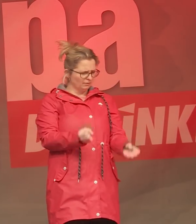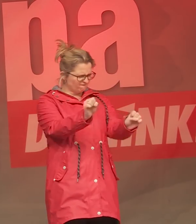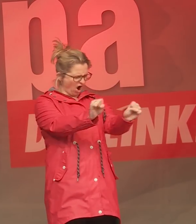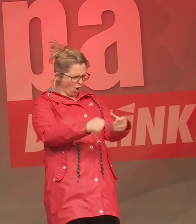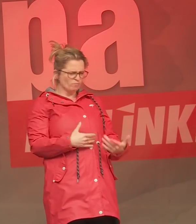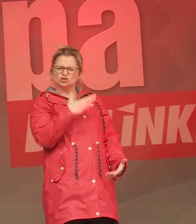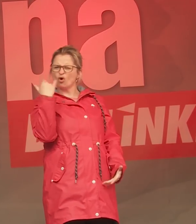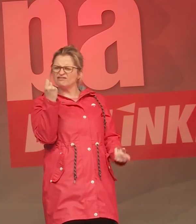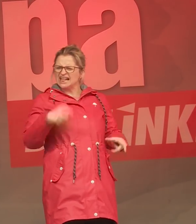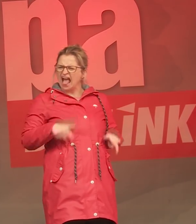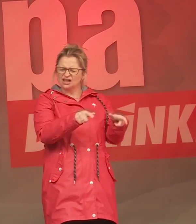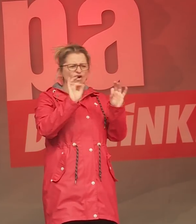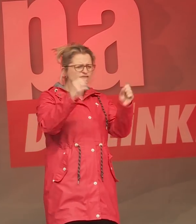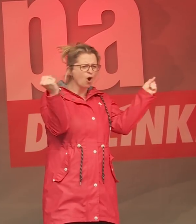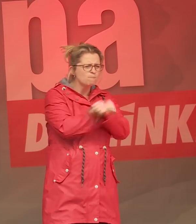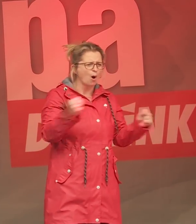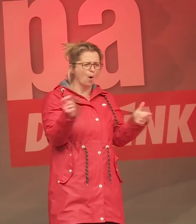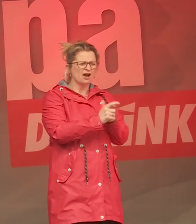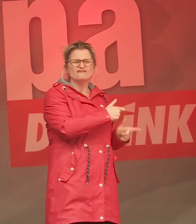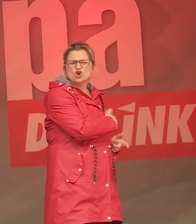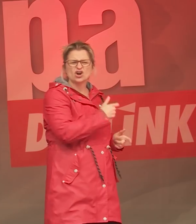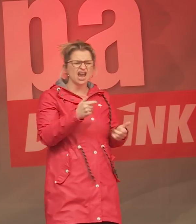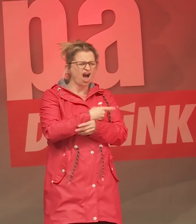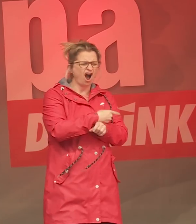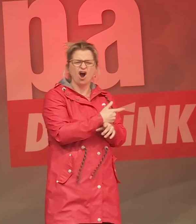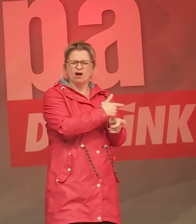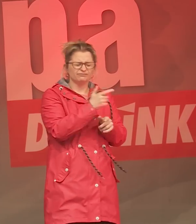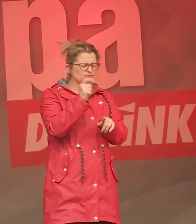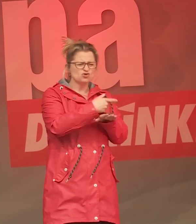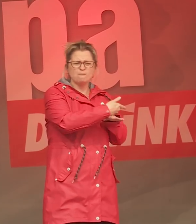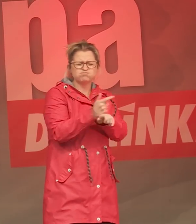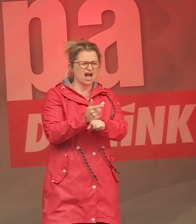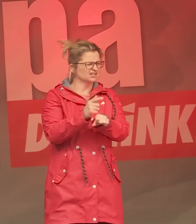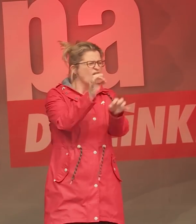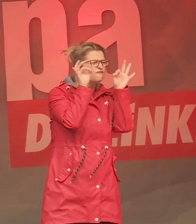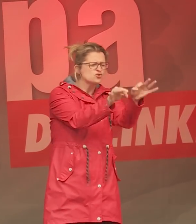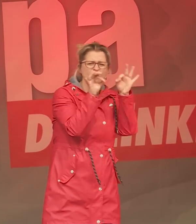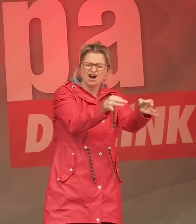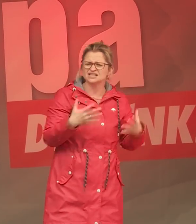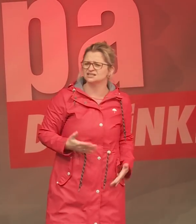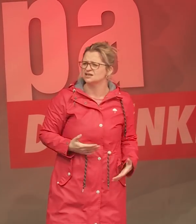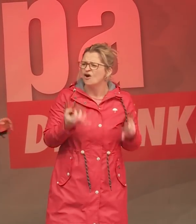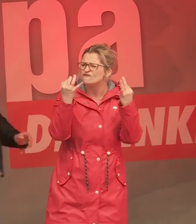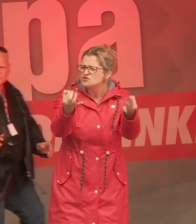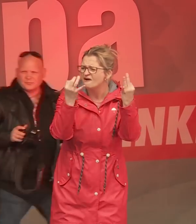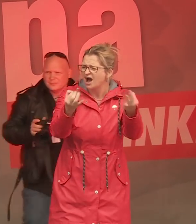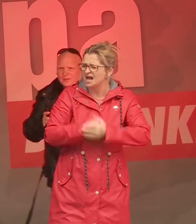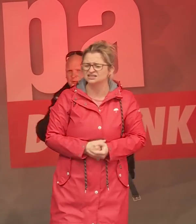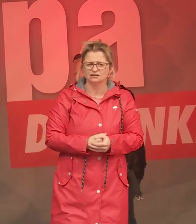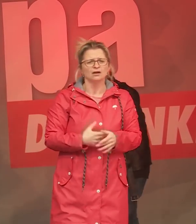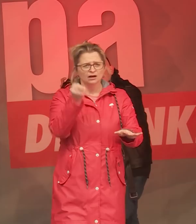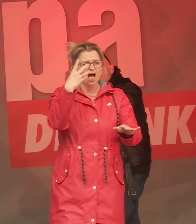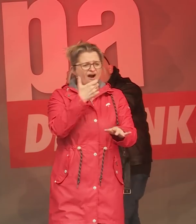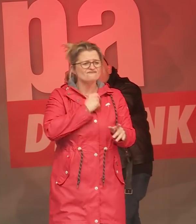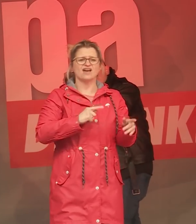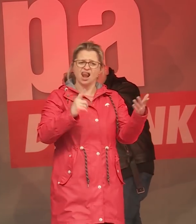aufgeben? Für Bomben, für Killerroboter und Panzer? Wofür muss das sein, wenn wir nicht gerade wollen, dass es